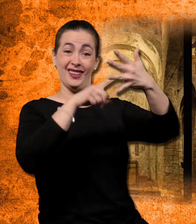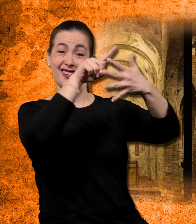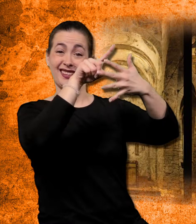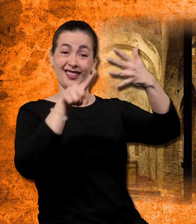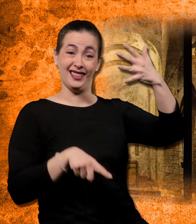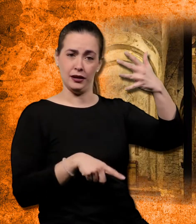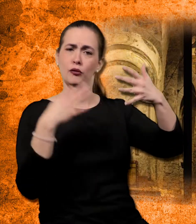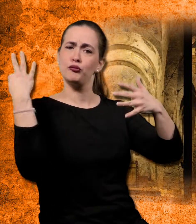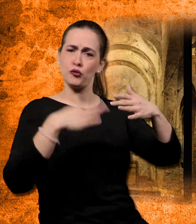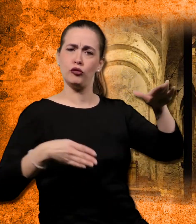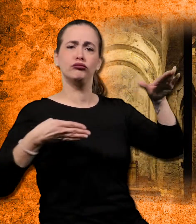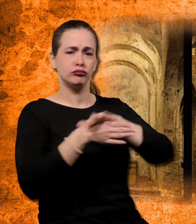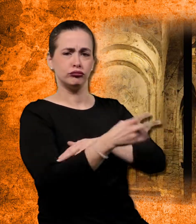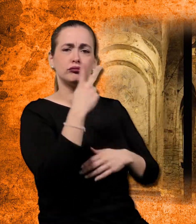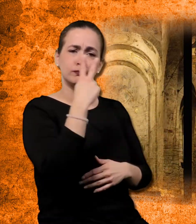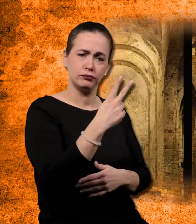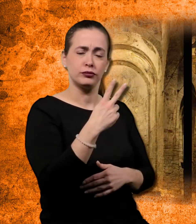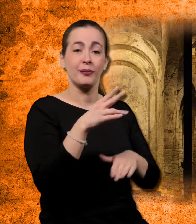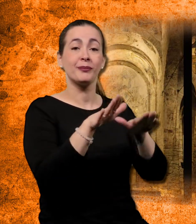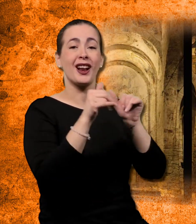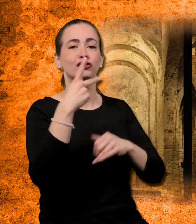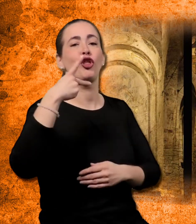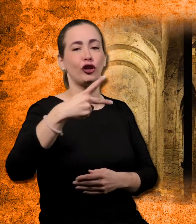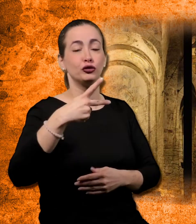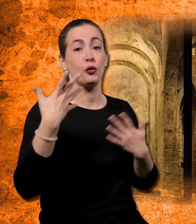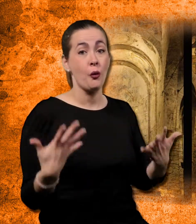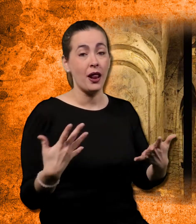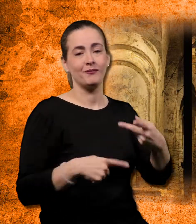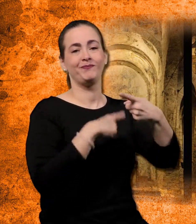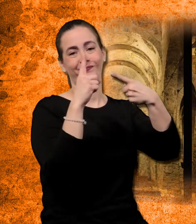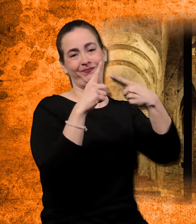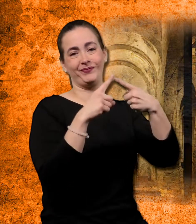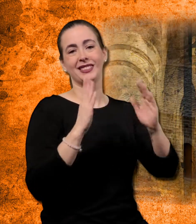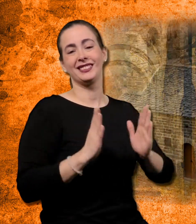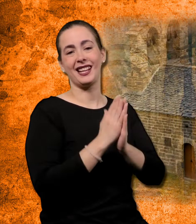Totes les esglésies són visitables, excepte Sant Quirc de Durro i l'Assumpció de Coll.